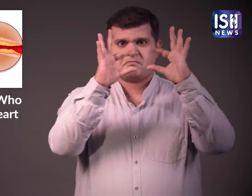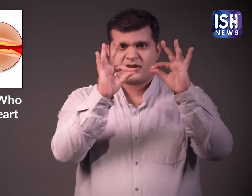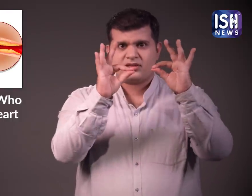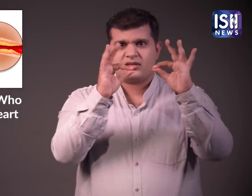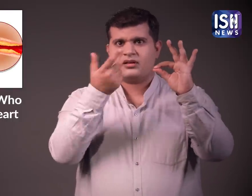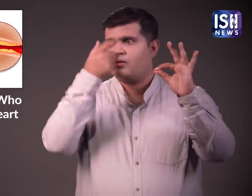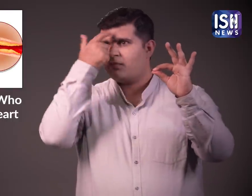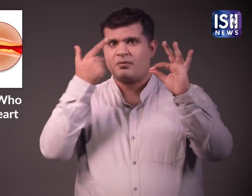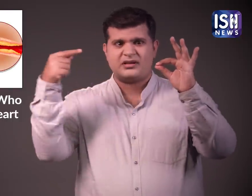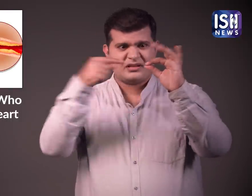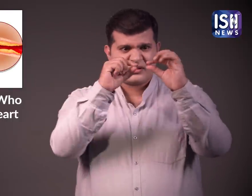किट्नी की समस्या